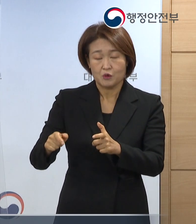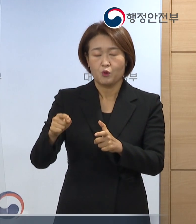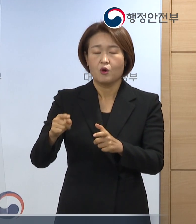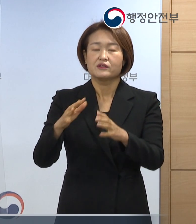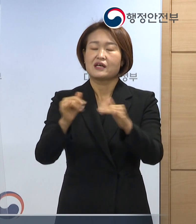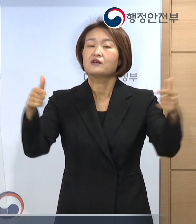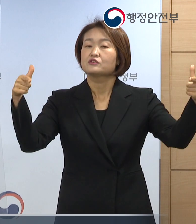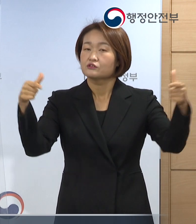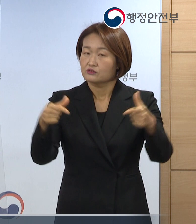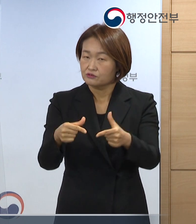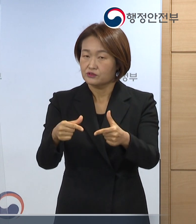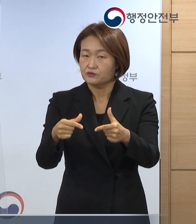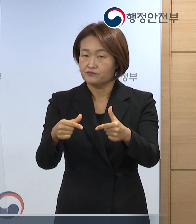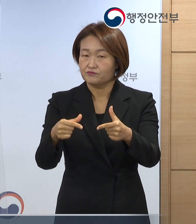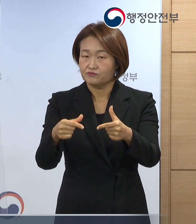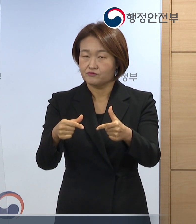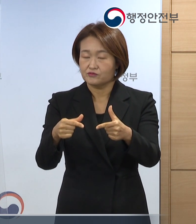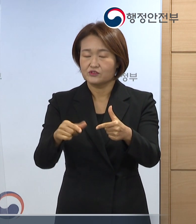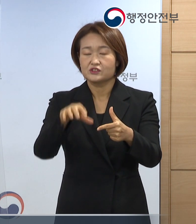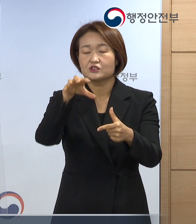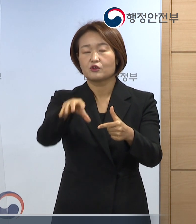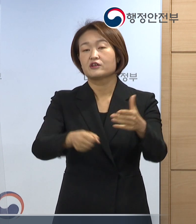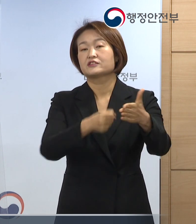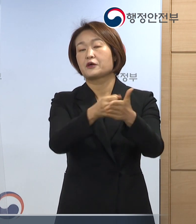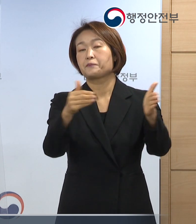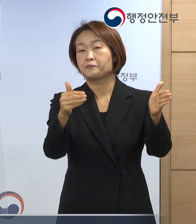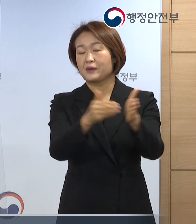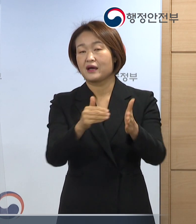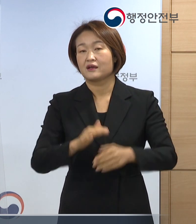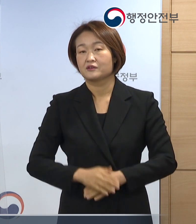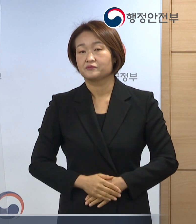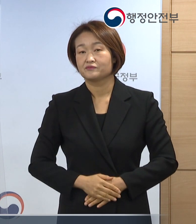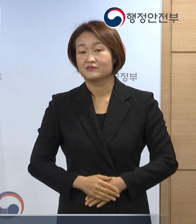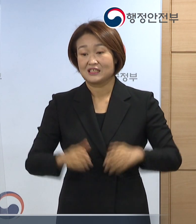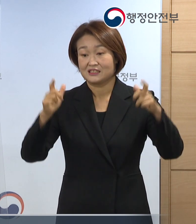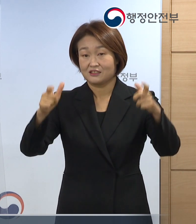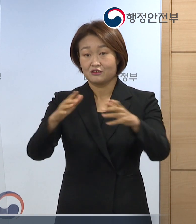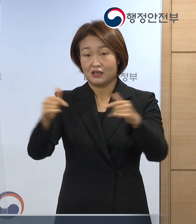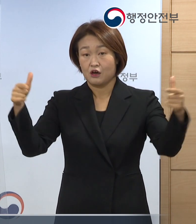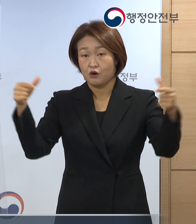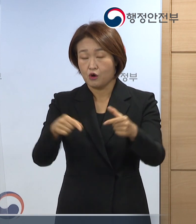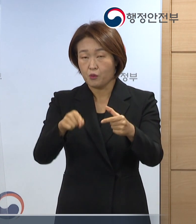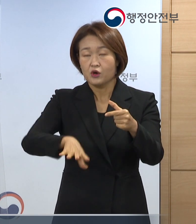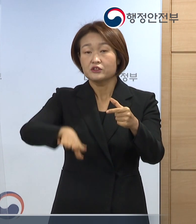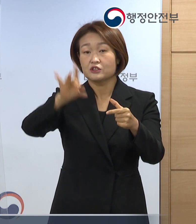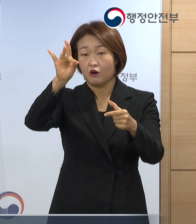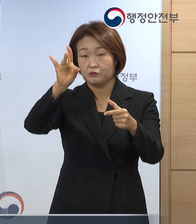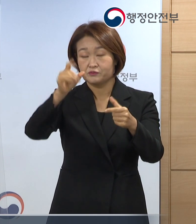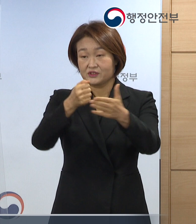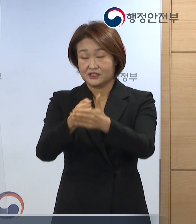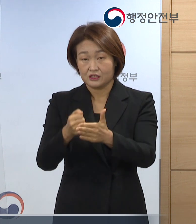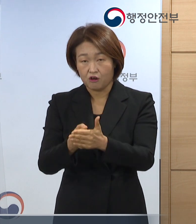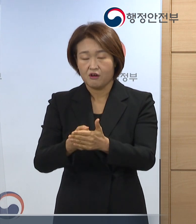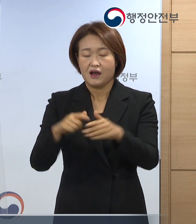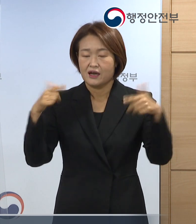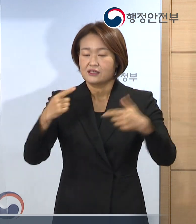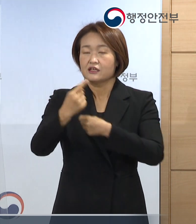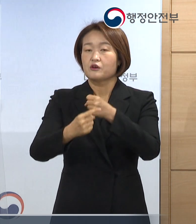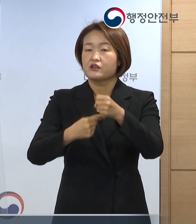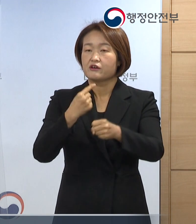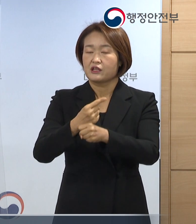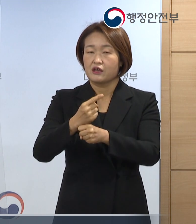감소지역으로 지정하게 되었습니다. 인구 감소지역은 최초 지정시점을 기준으로 매 5년마다